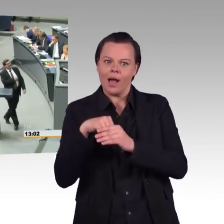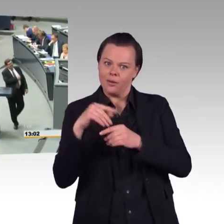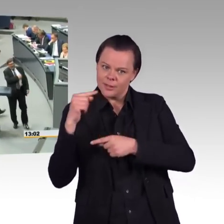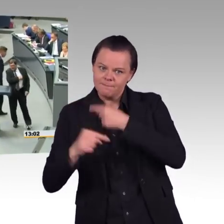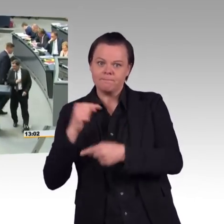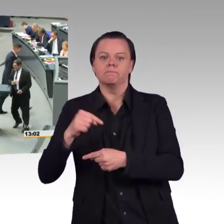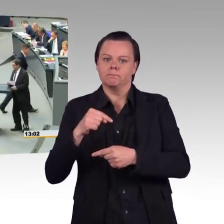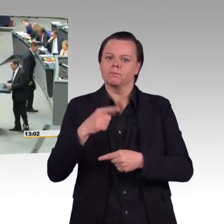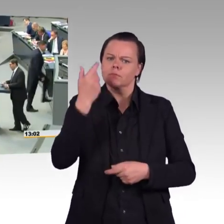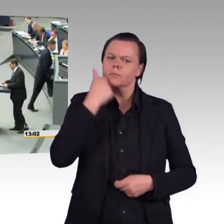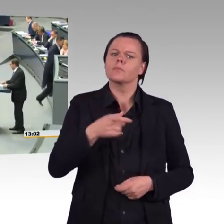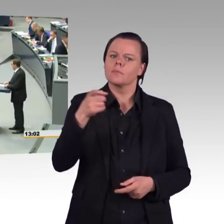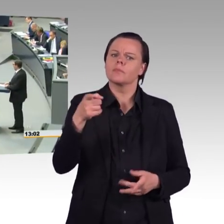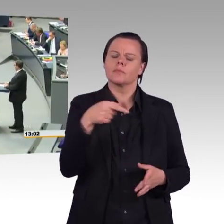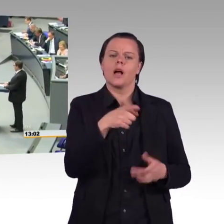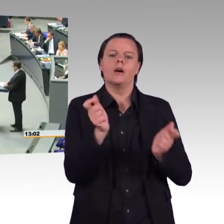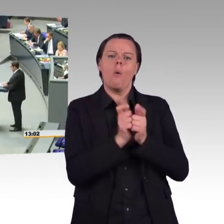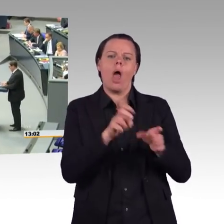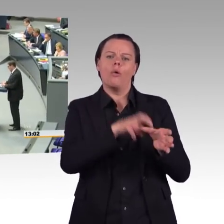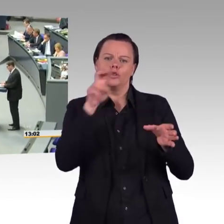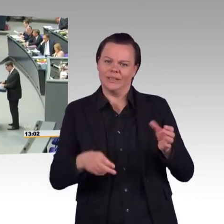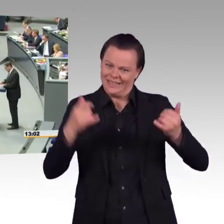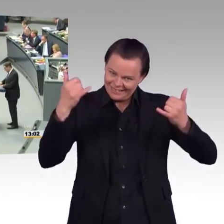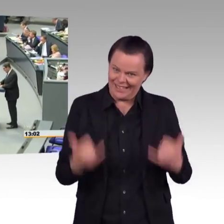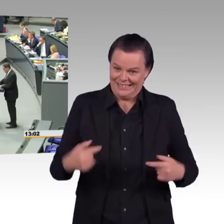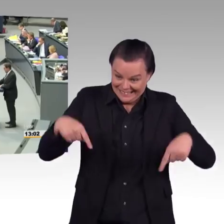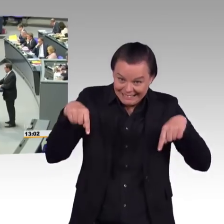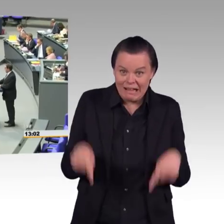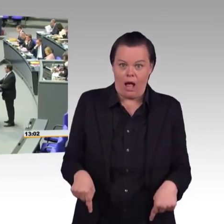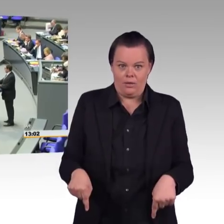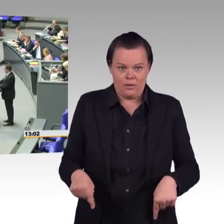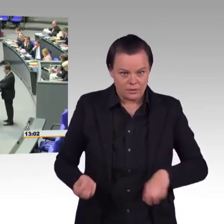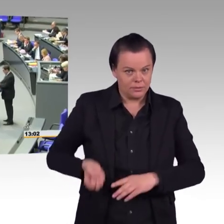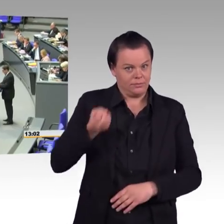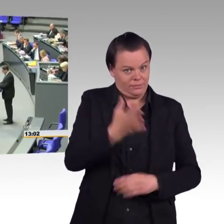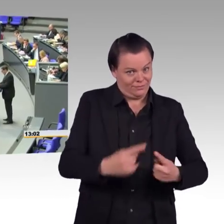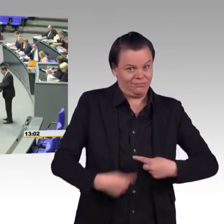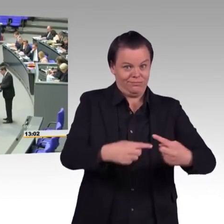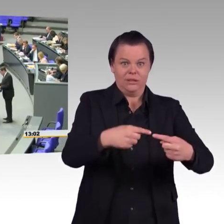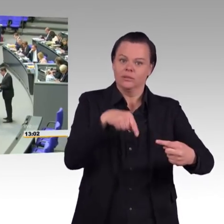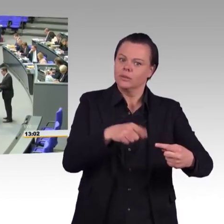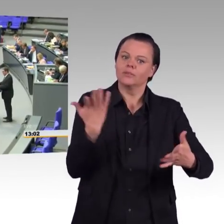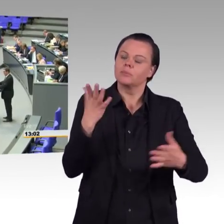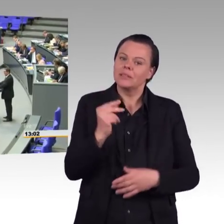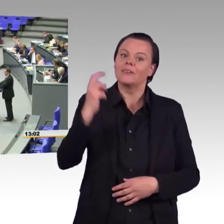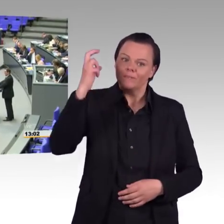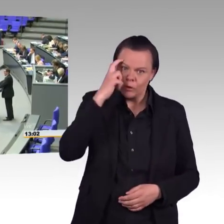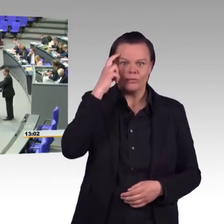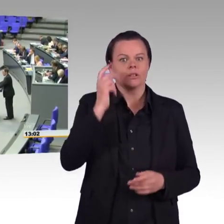Herr Präsident, liebe Kolleginnen und Kollegen, das ist ja heute wieder eine spannende Debatte über einen